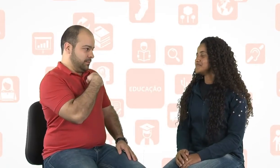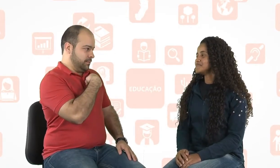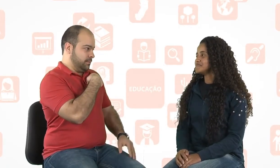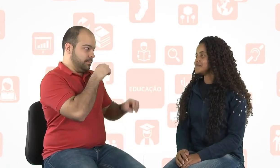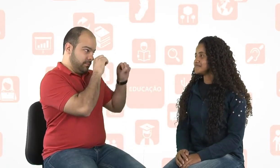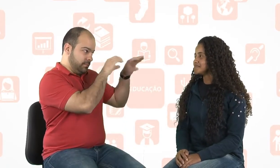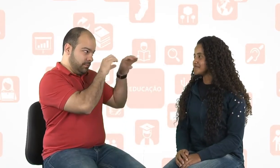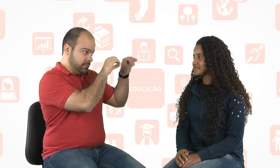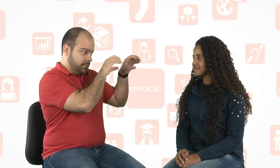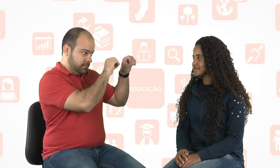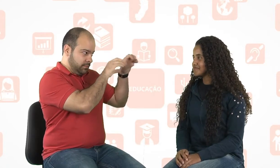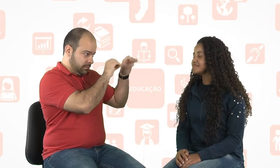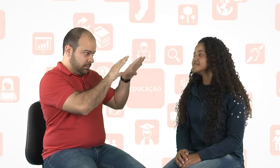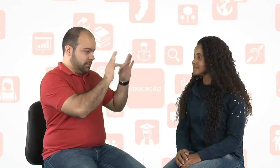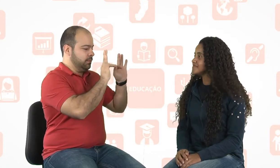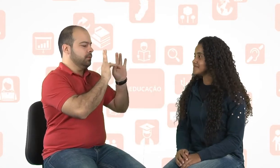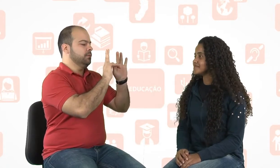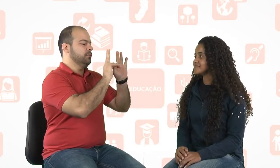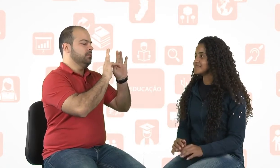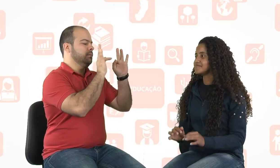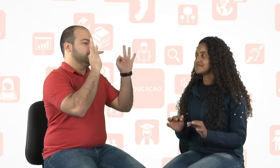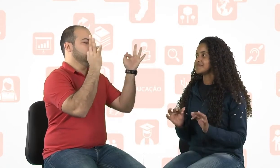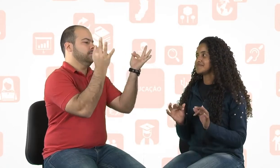Eu vou ensinar sobre sinais de família para você.